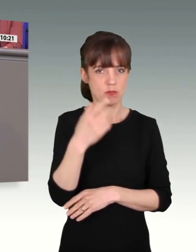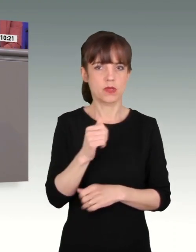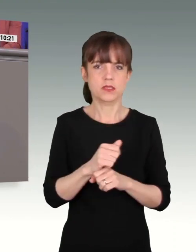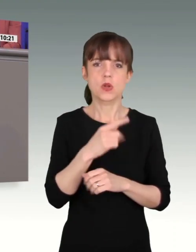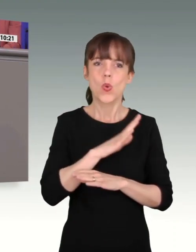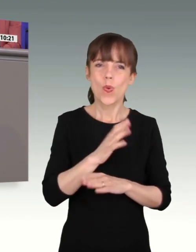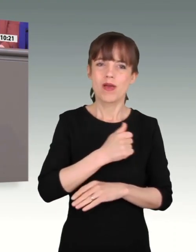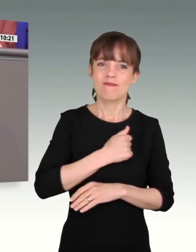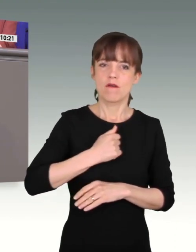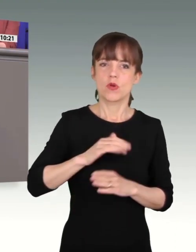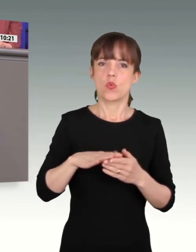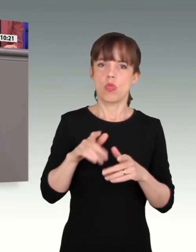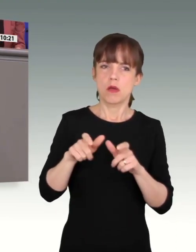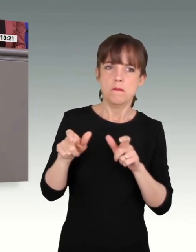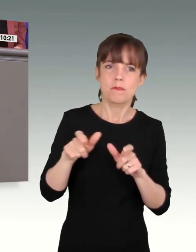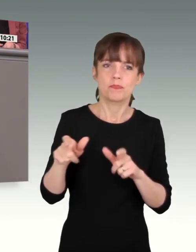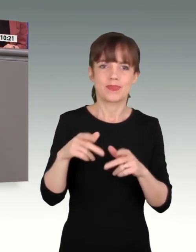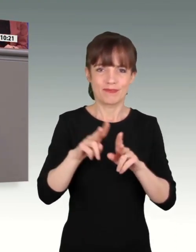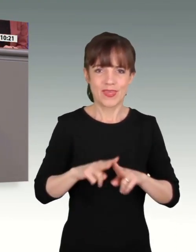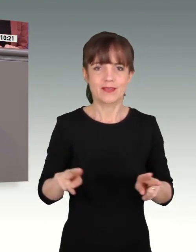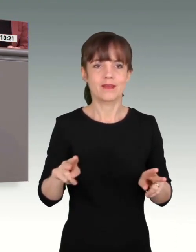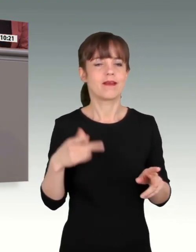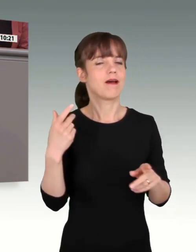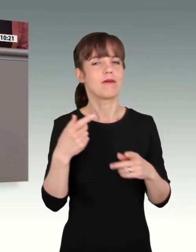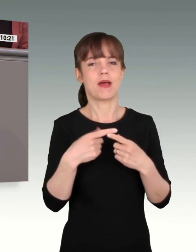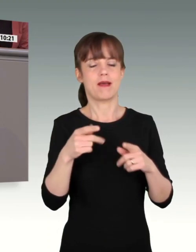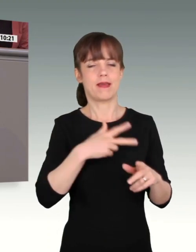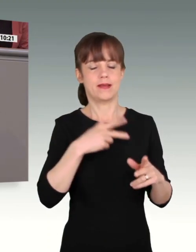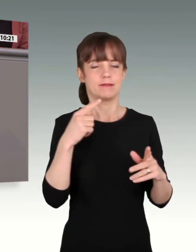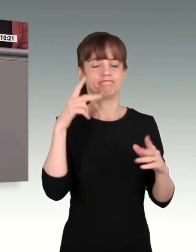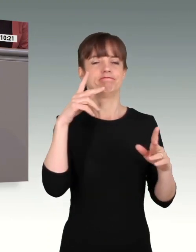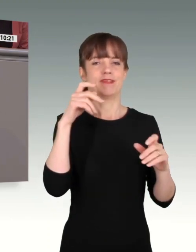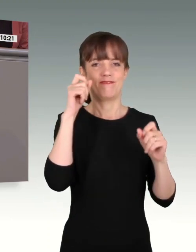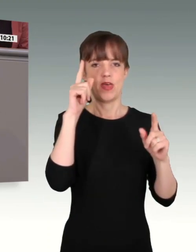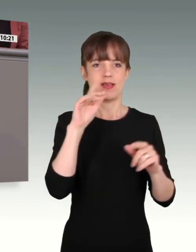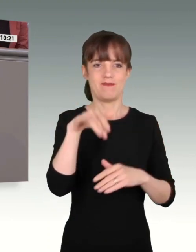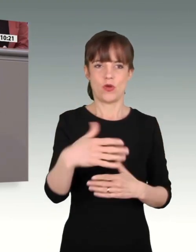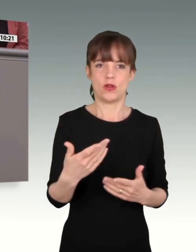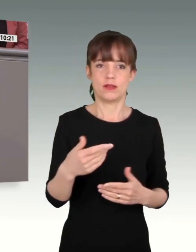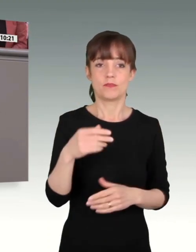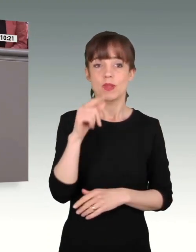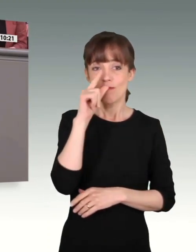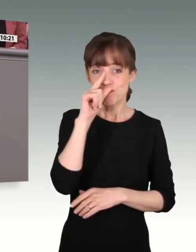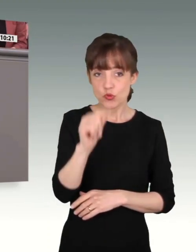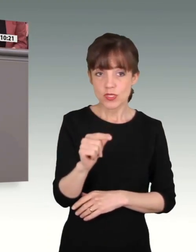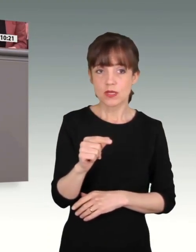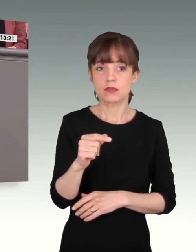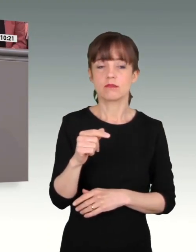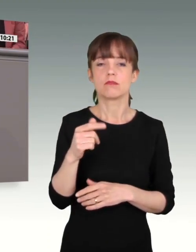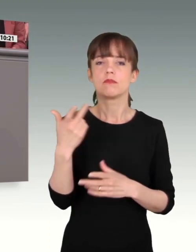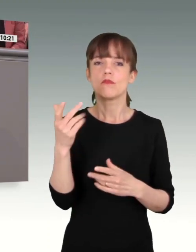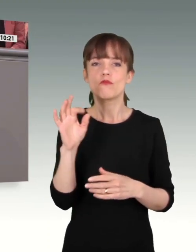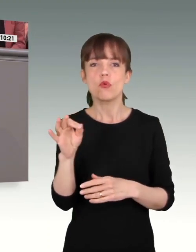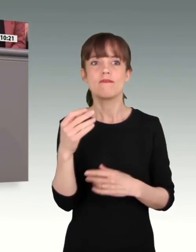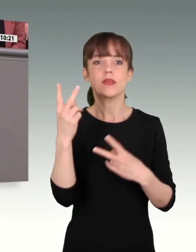Oder ich zitiere ein gutes Zitat meiner Kollegin Strack-Zimmermann, Verhandlungen, aber mit sichtbarer Hand am Colt. Unsere